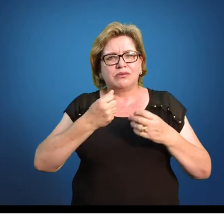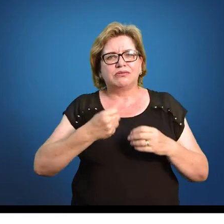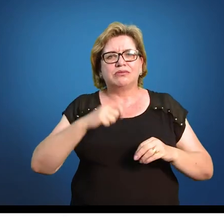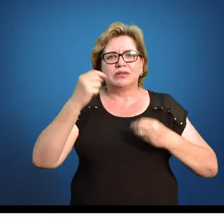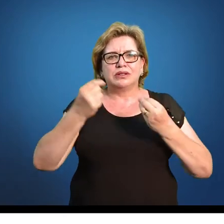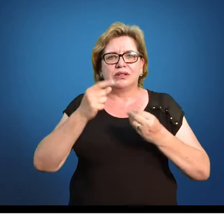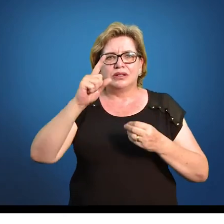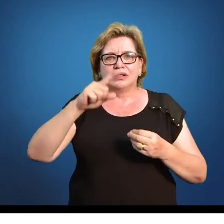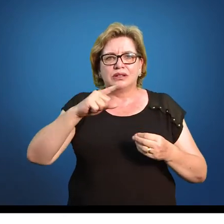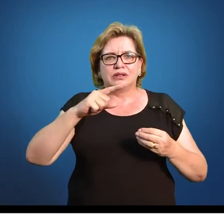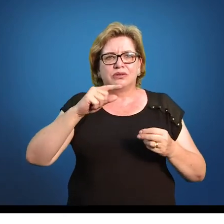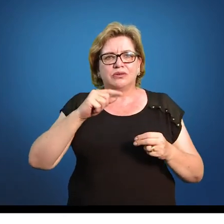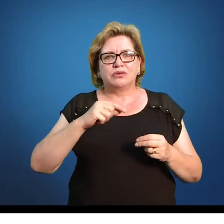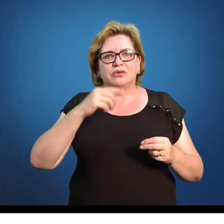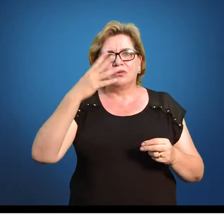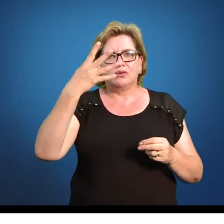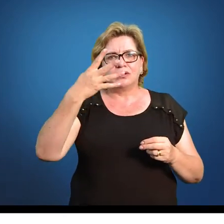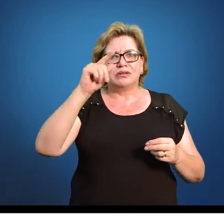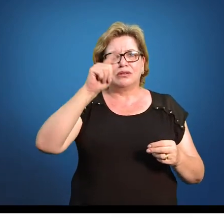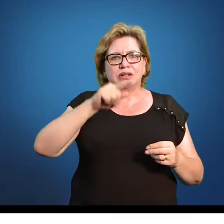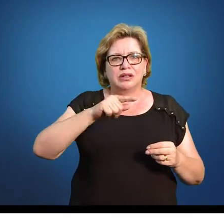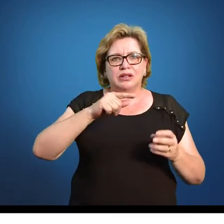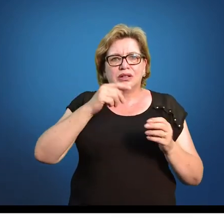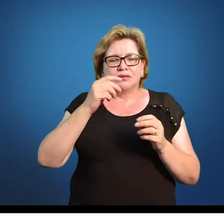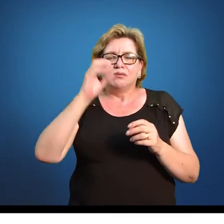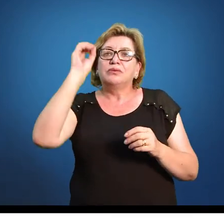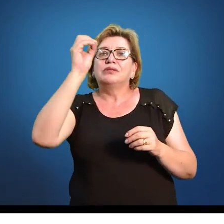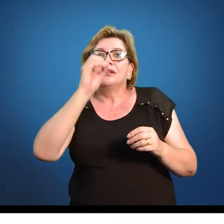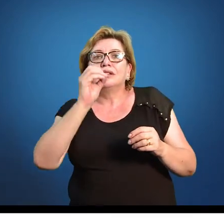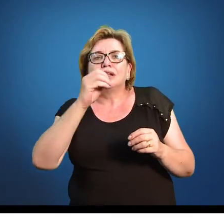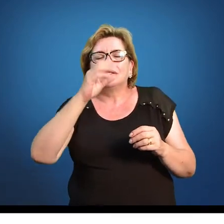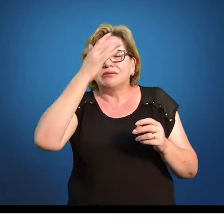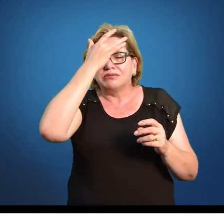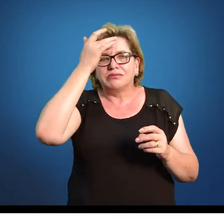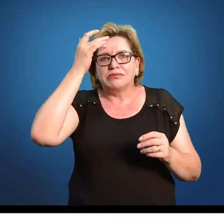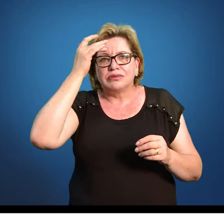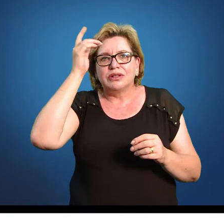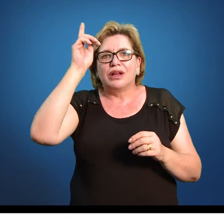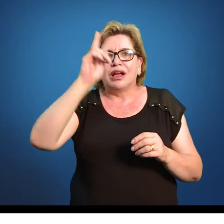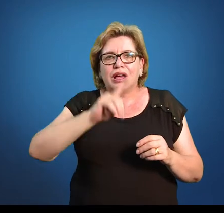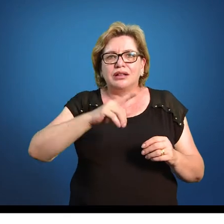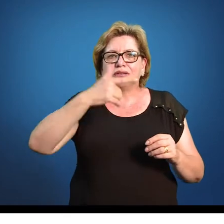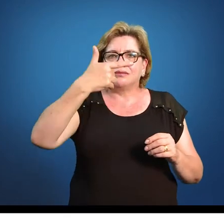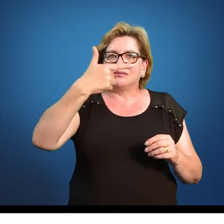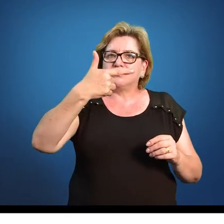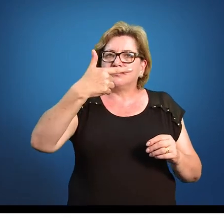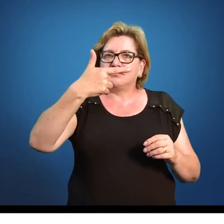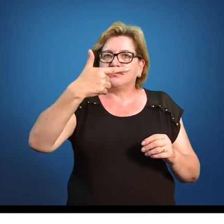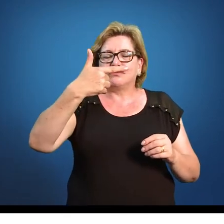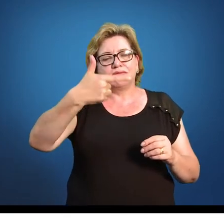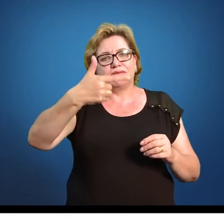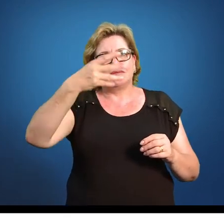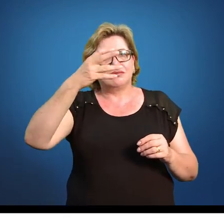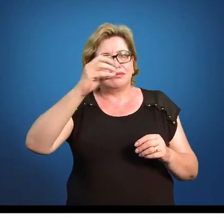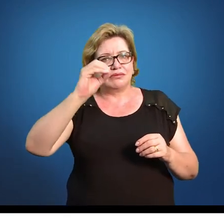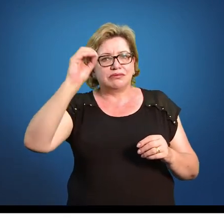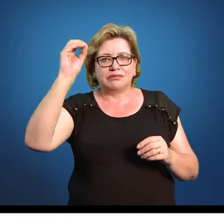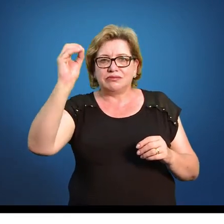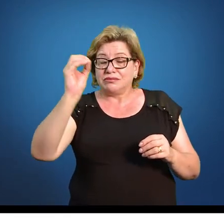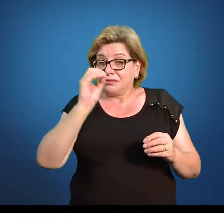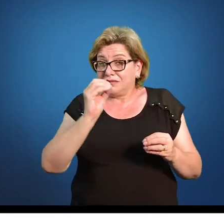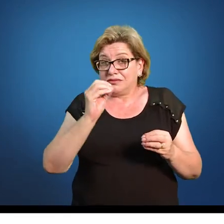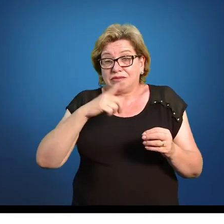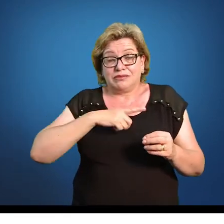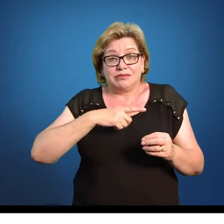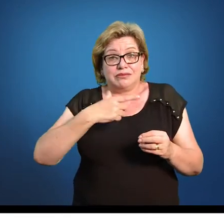e tal. E se eu falar assim, porcentagem da população com base nessa amostra, aqui só estou usando um exemplo qualquer, aí obviamente